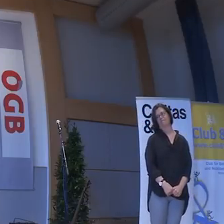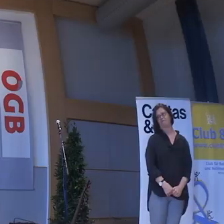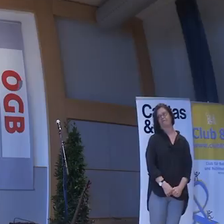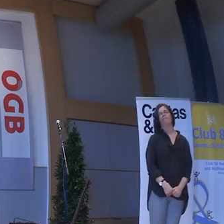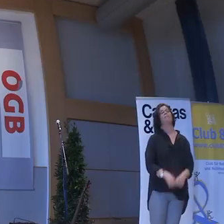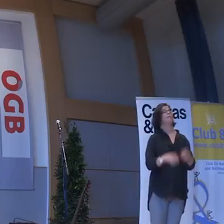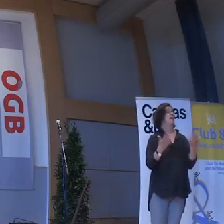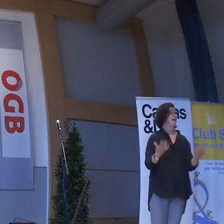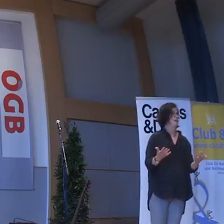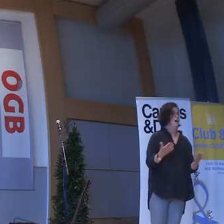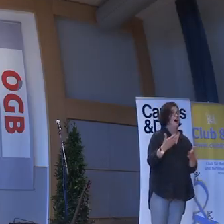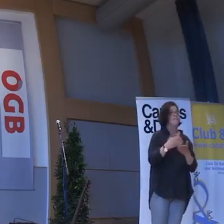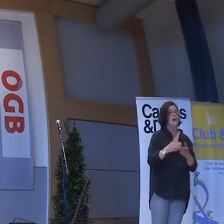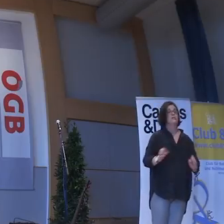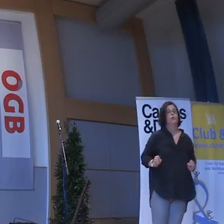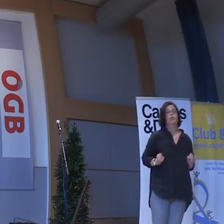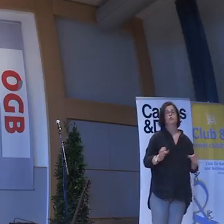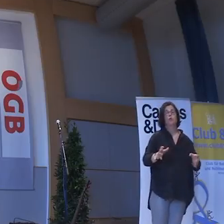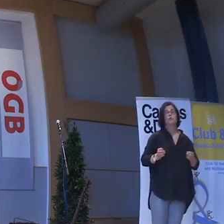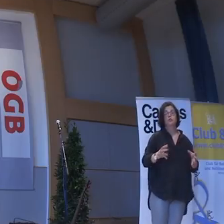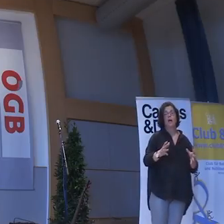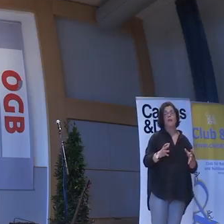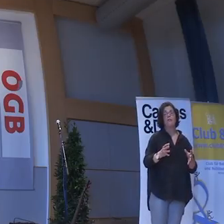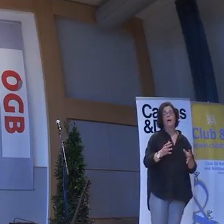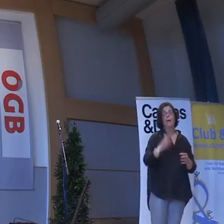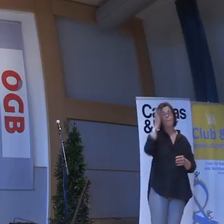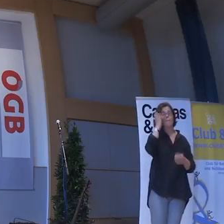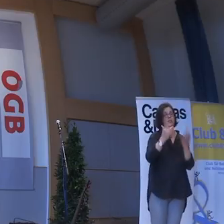Was ist der Rollstuhlfahrer in Kannibariendorf?